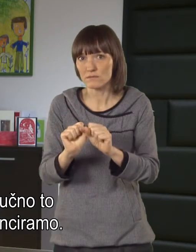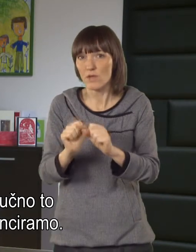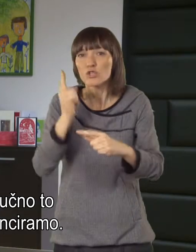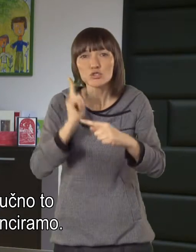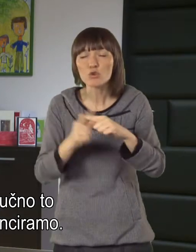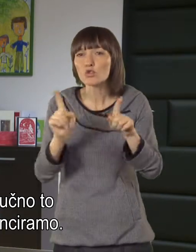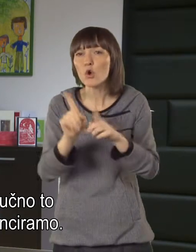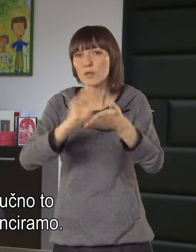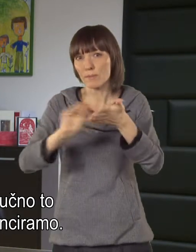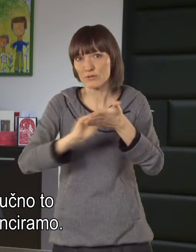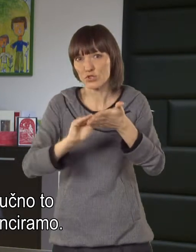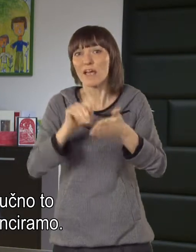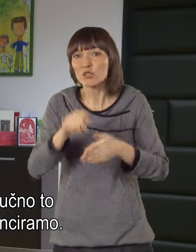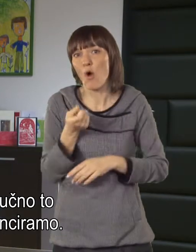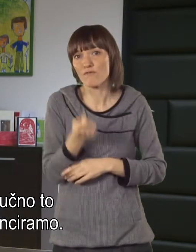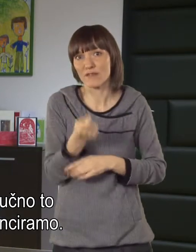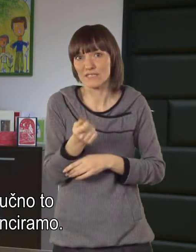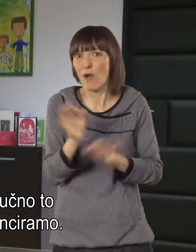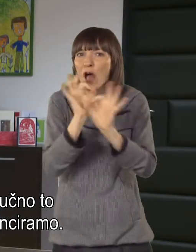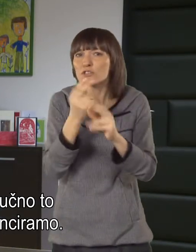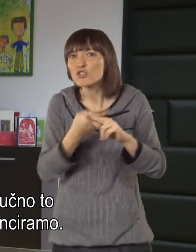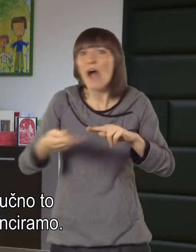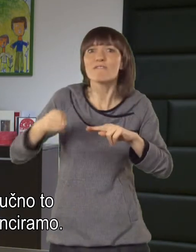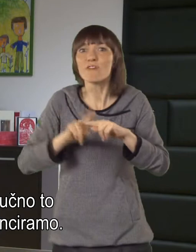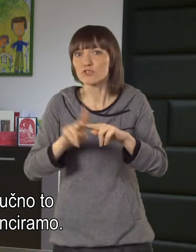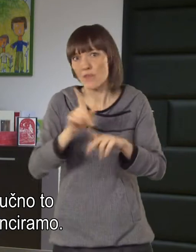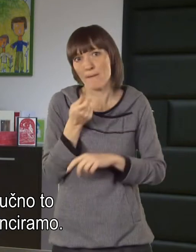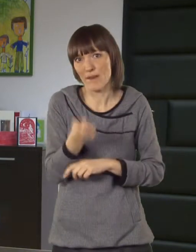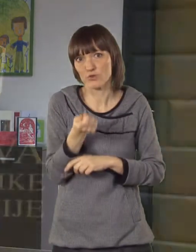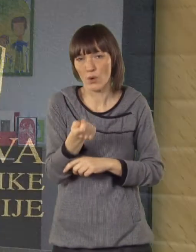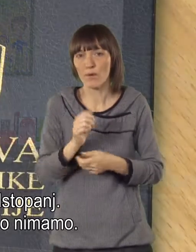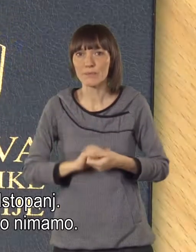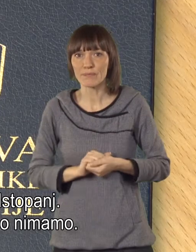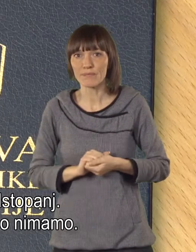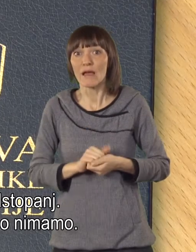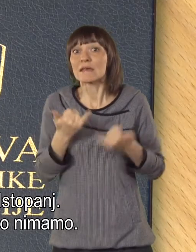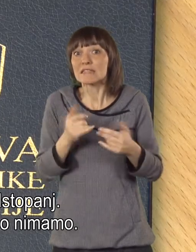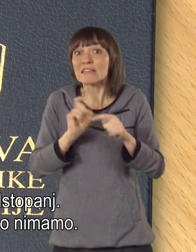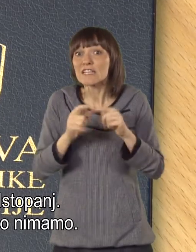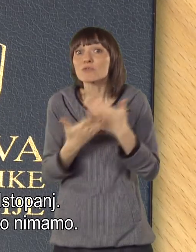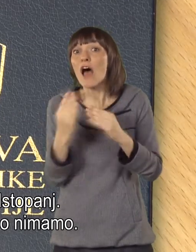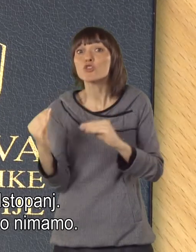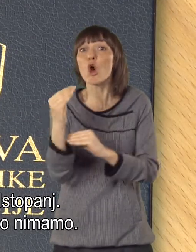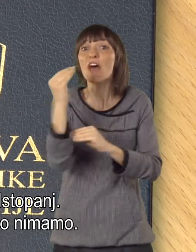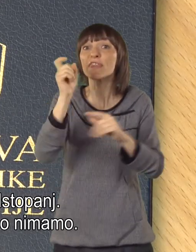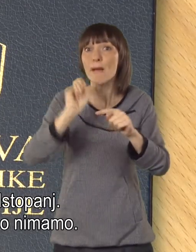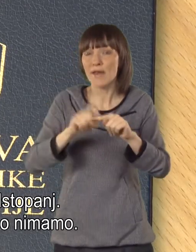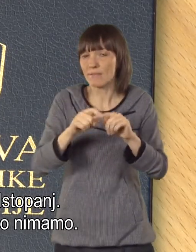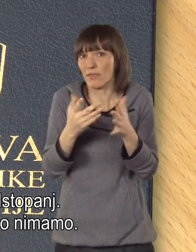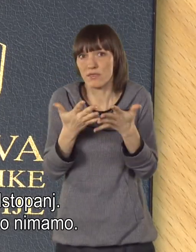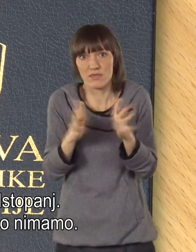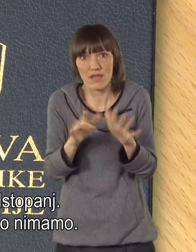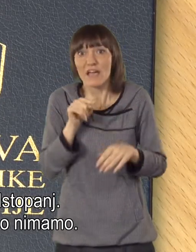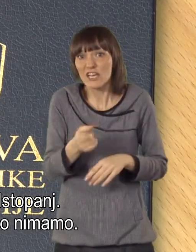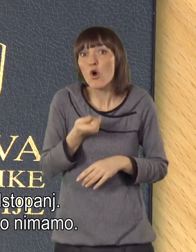izključno po normativih in standardih v tem trenutku financiramo. Čisto nič, kar je odstopan. Teh sredstv